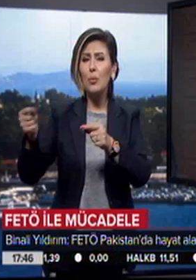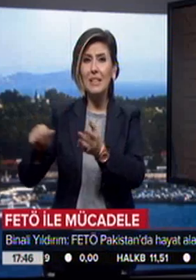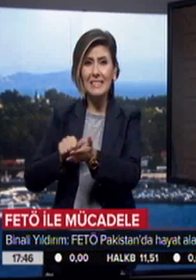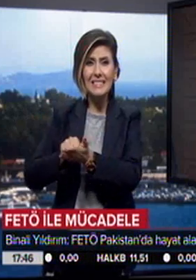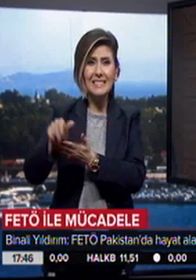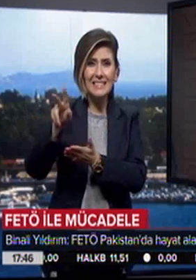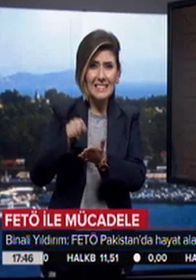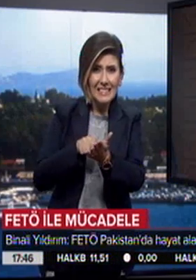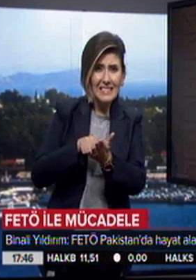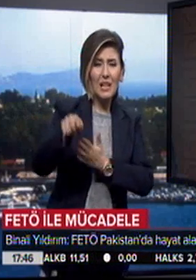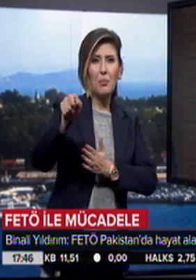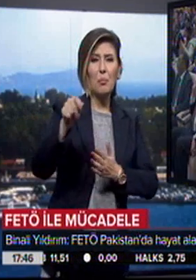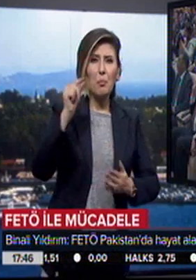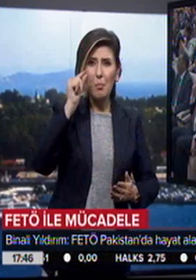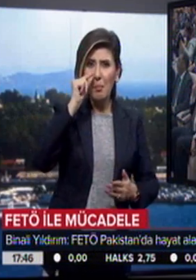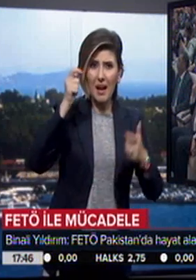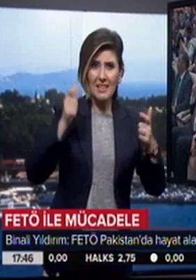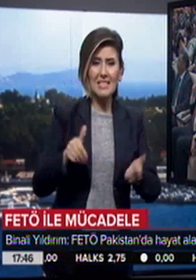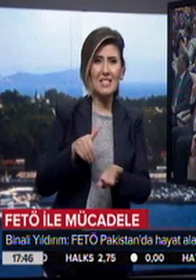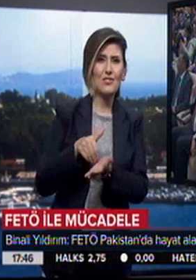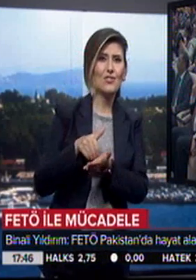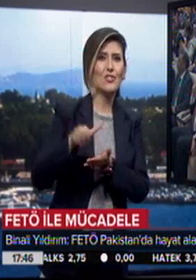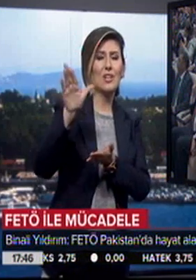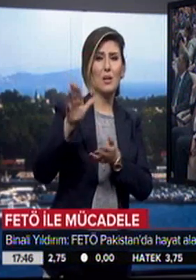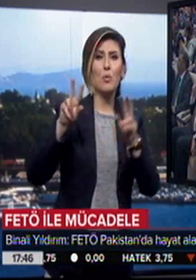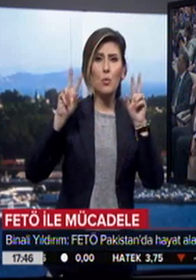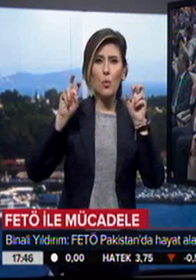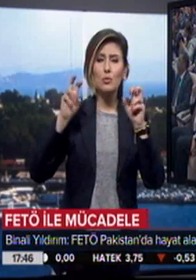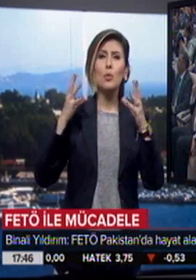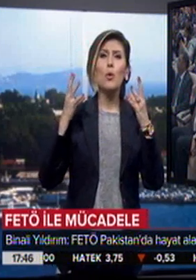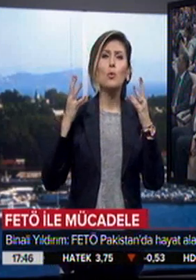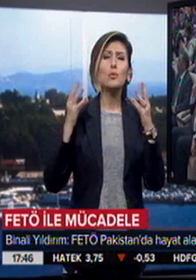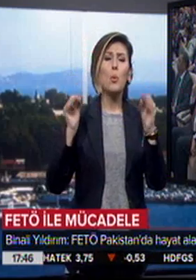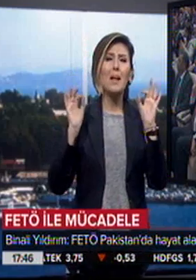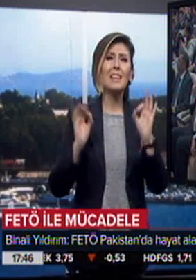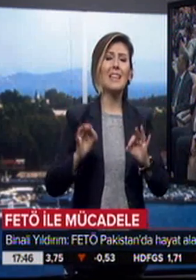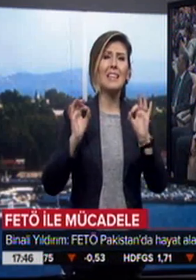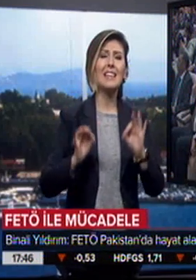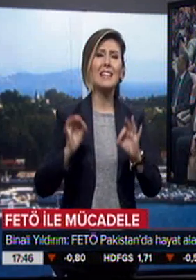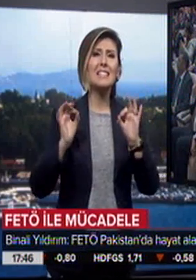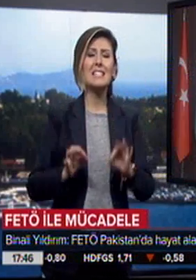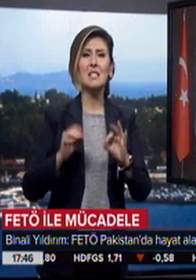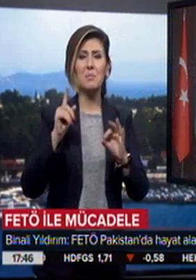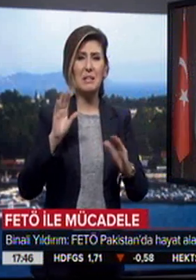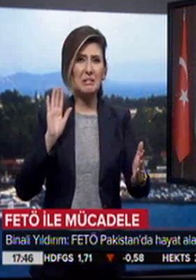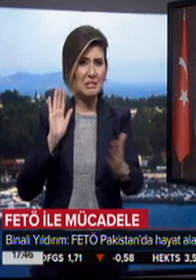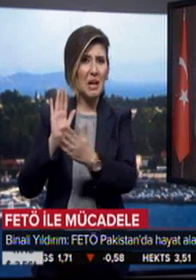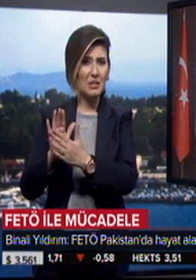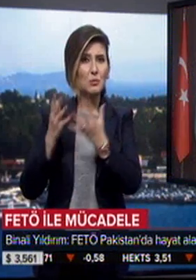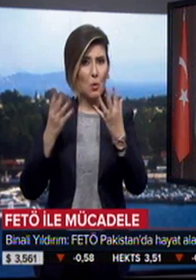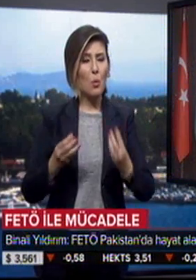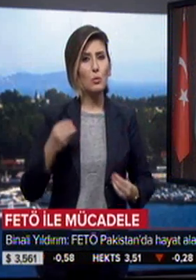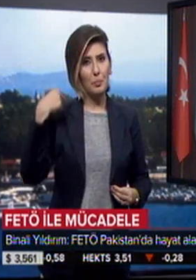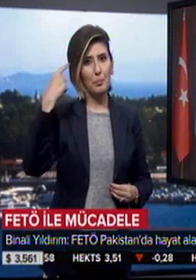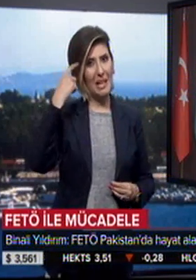ve Pakistan'dan çıkarılması konusundan çok titiz bir yaklaşımınız